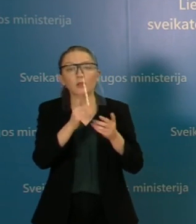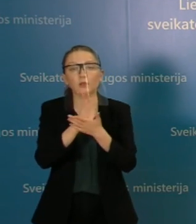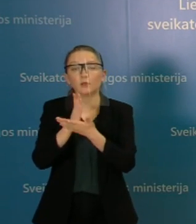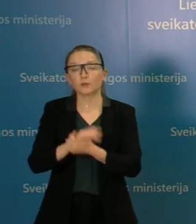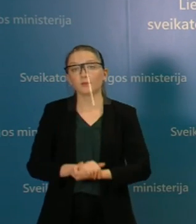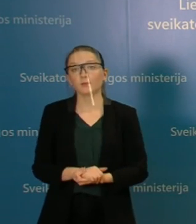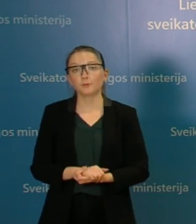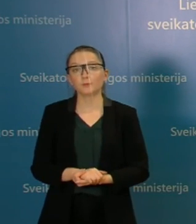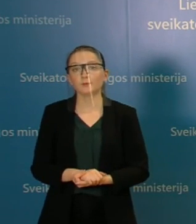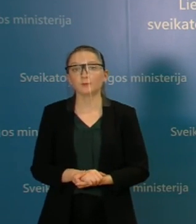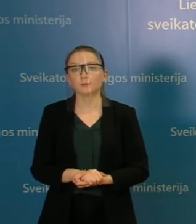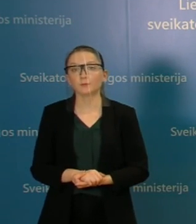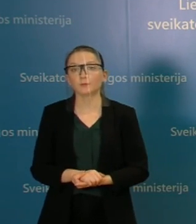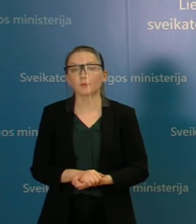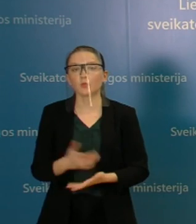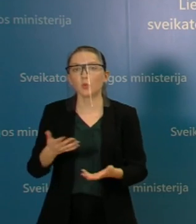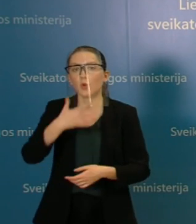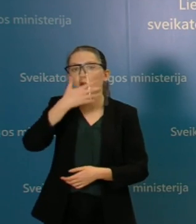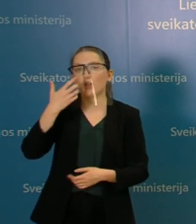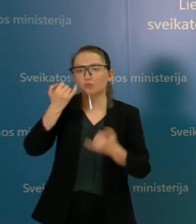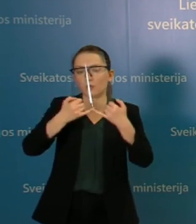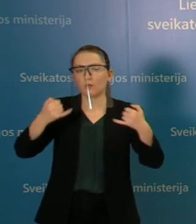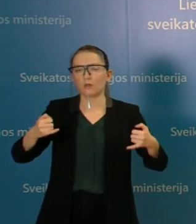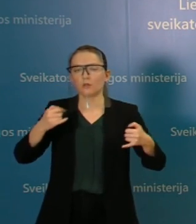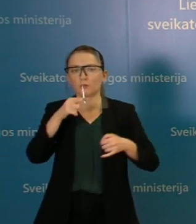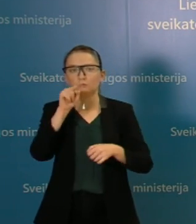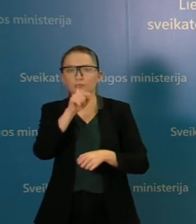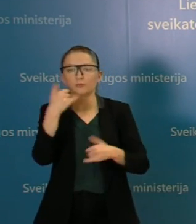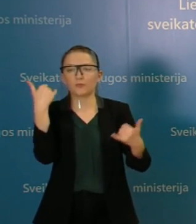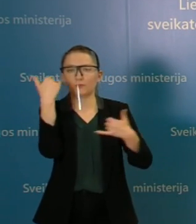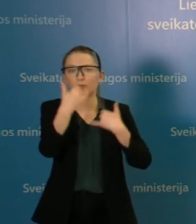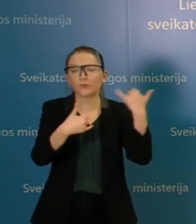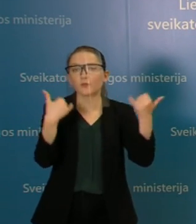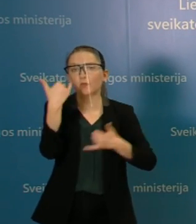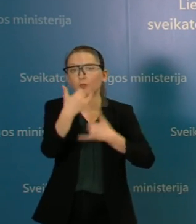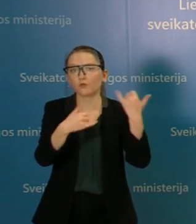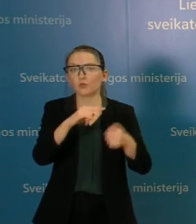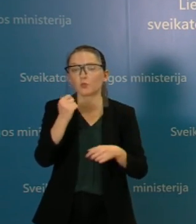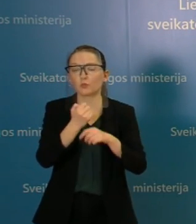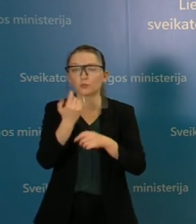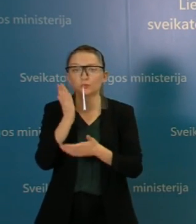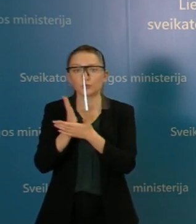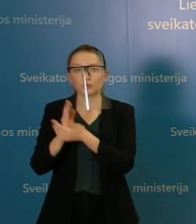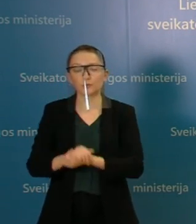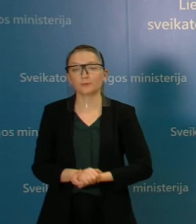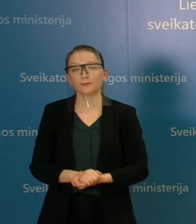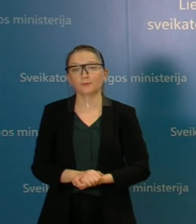ir dėl ko karštojai linija susilaukia tikrai ne viena skambučia. Tai